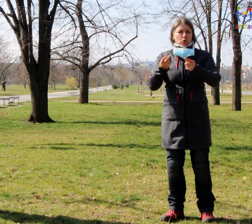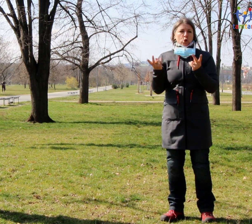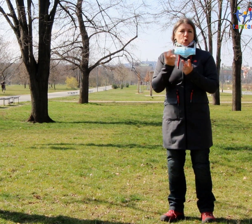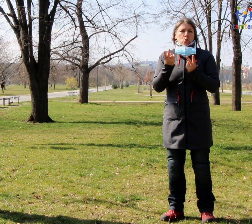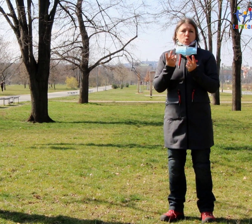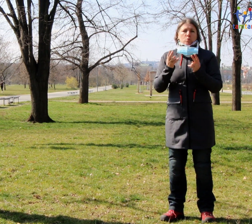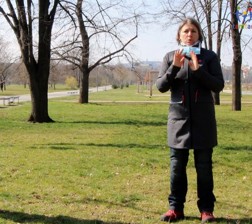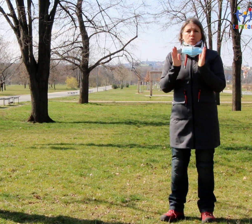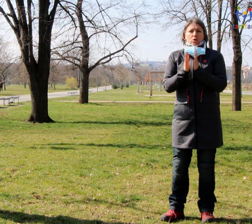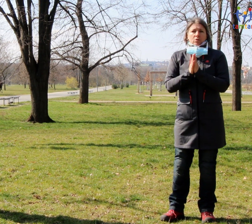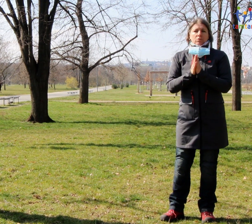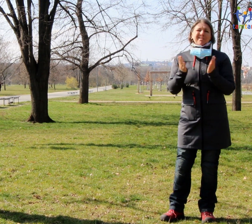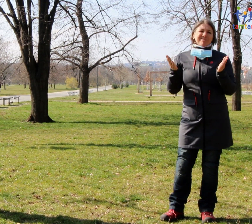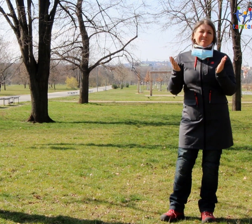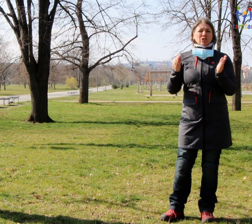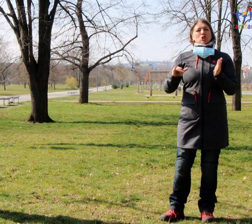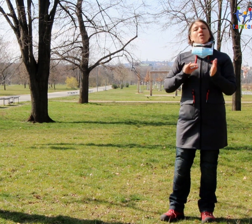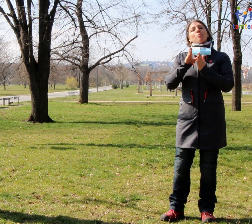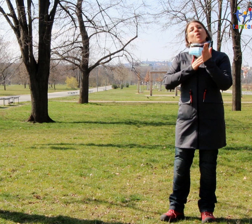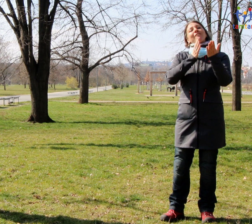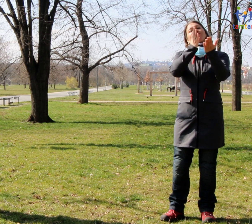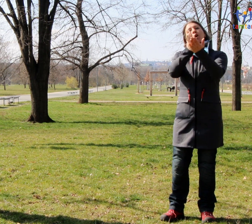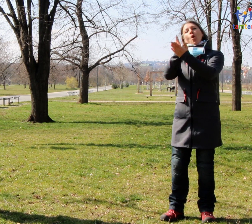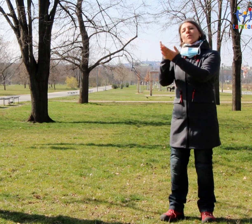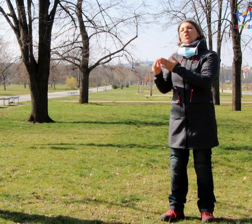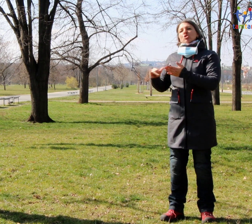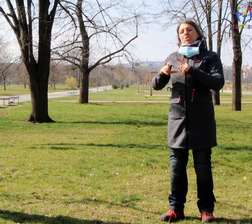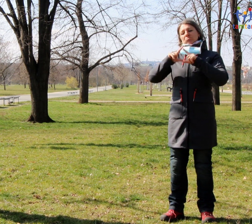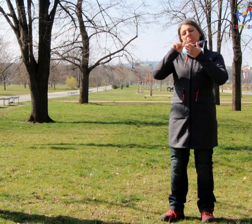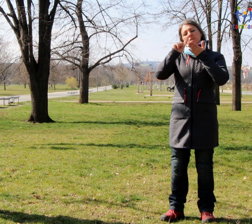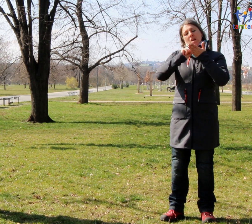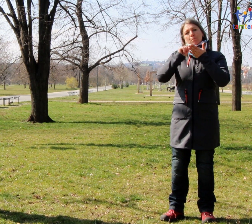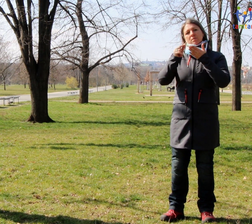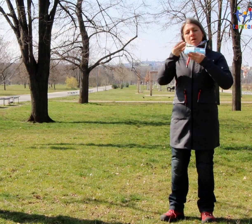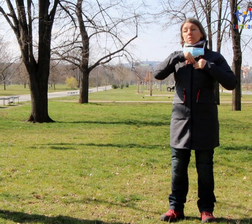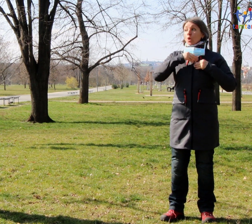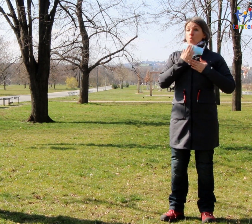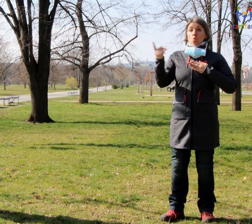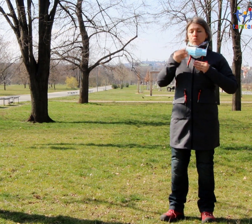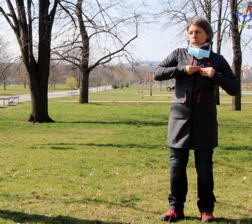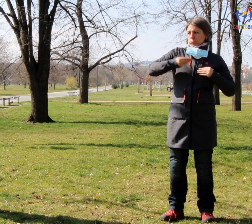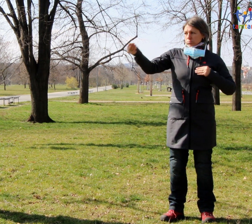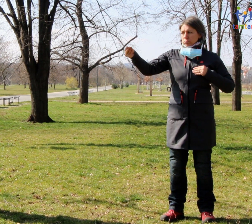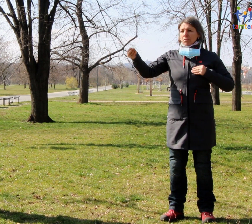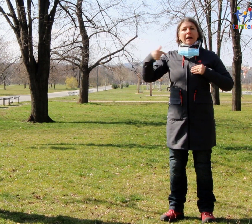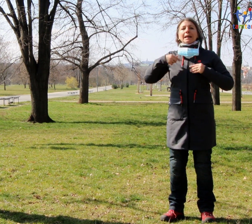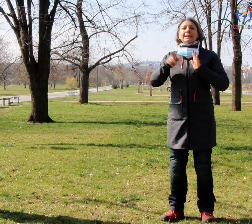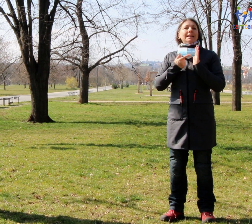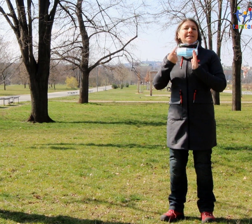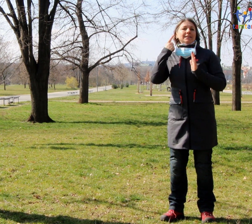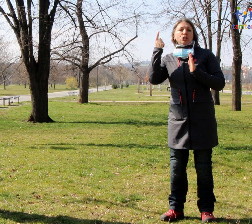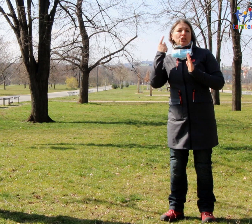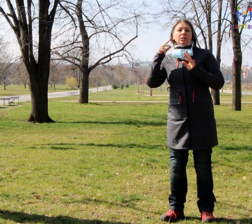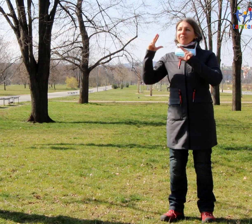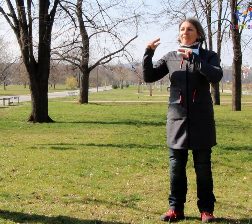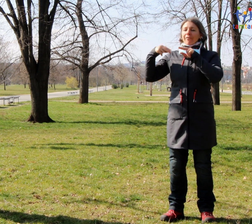připravenou informaci pro zasahující složky, že komunikují jiným než běžným způsobem.